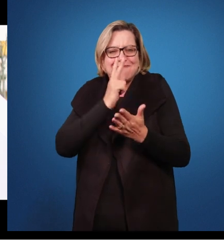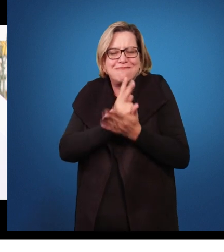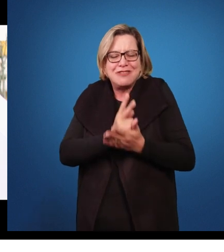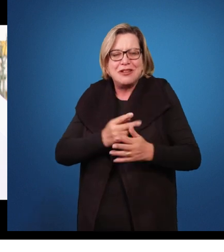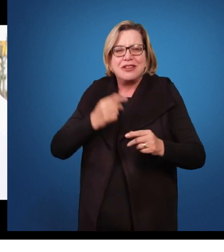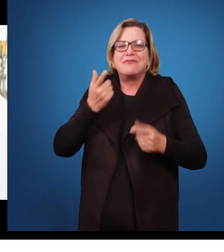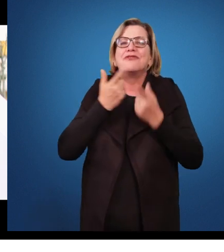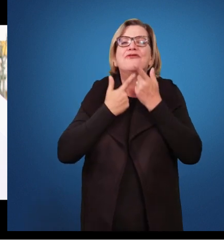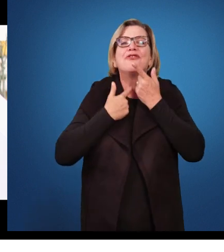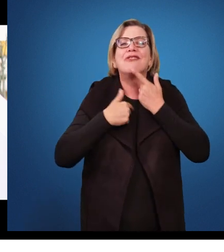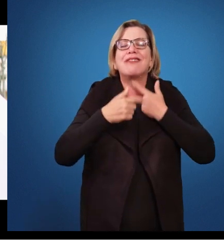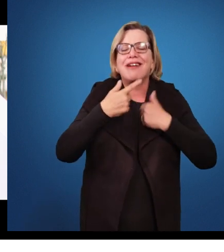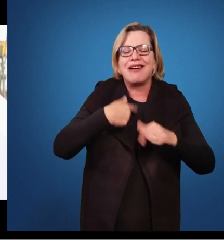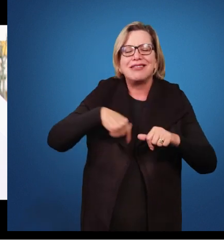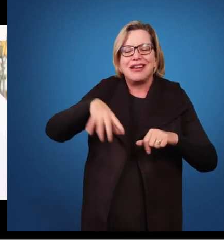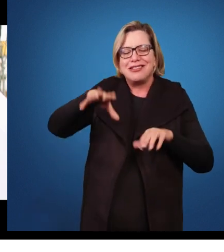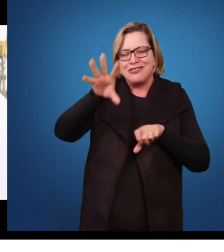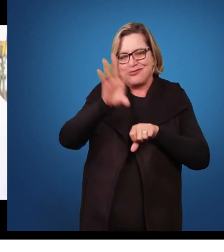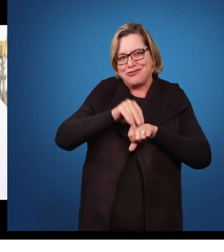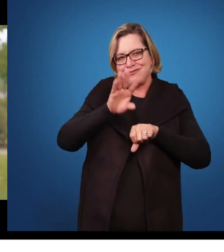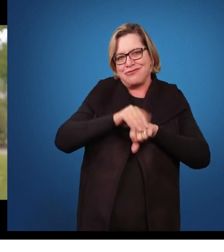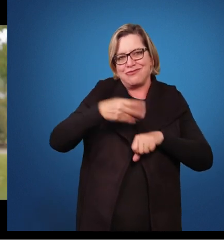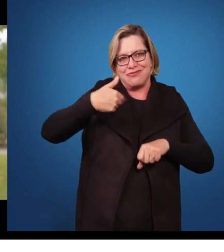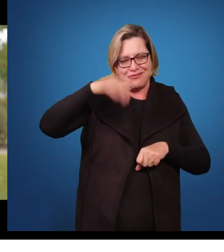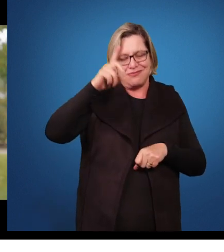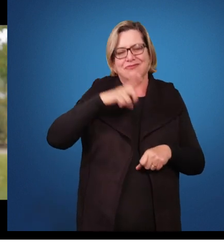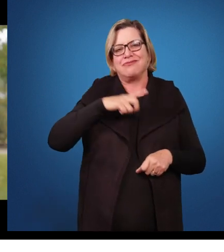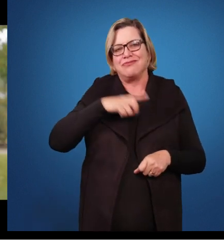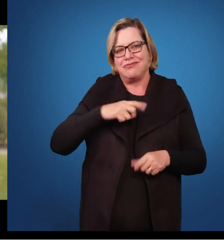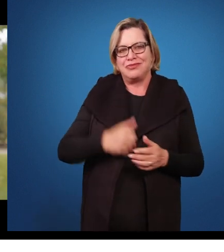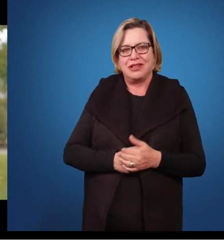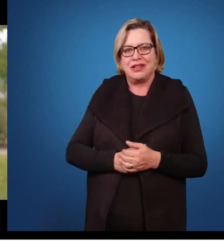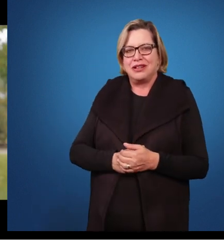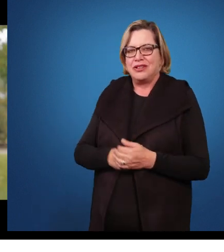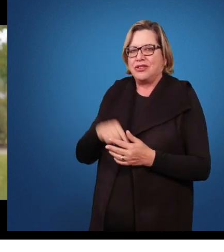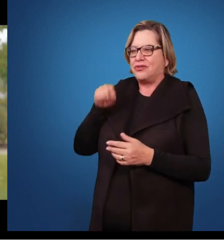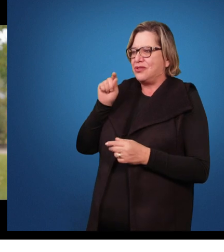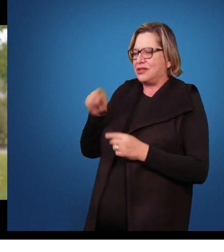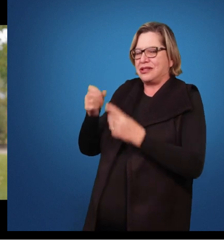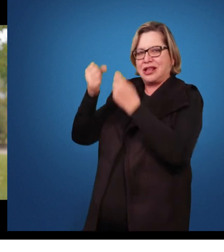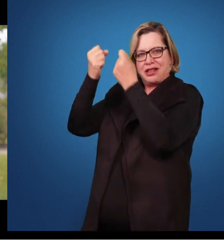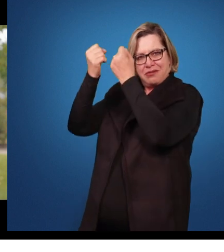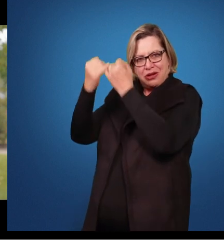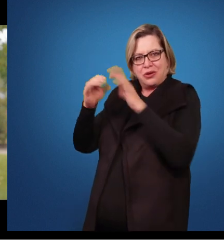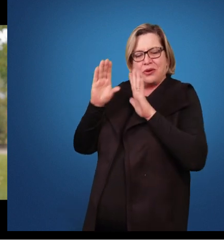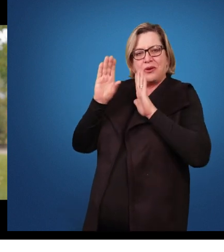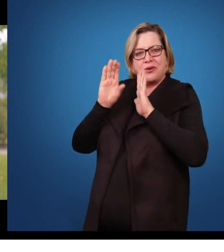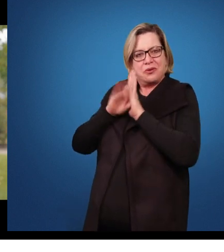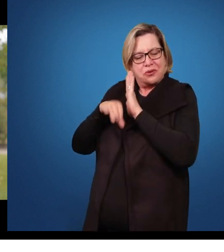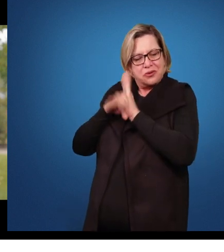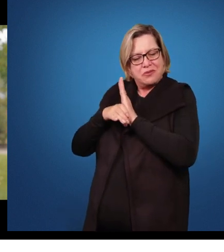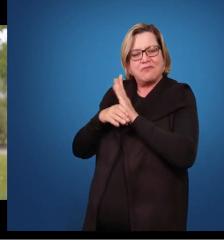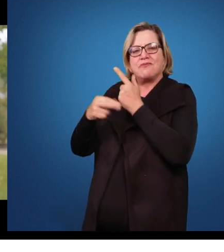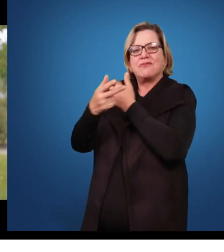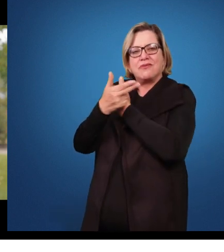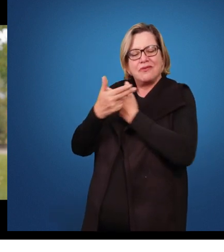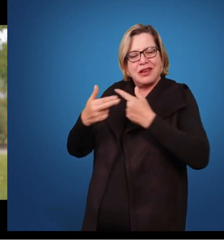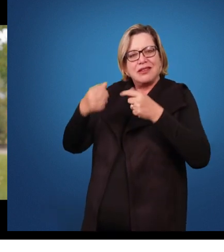de saber mais sobre alguma coisa. Você nos apresentou um conceito, nos apresentou uma série de características, de